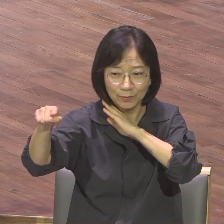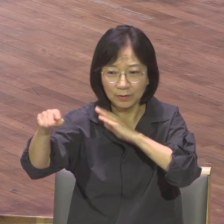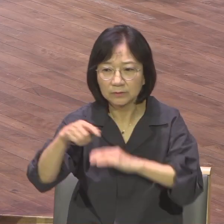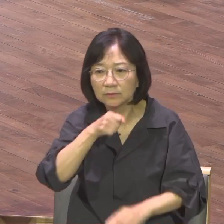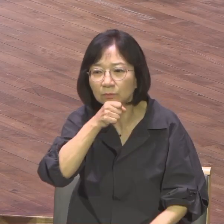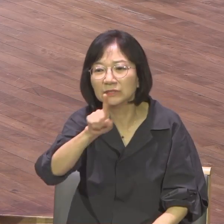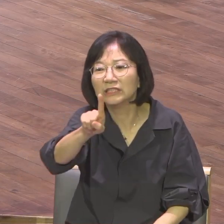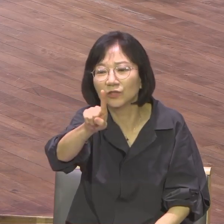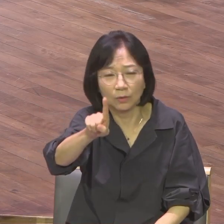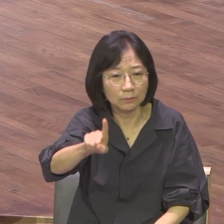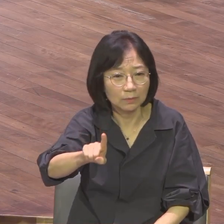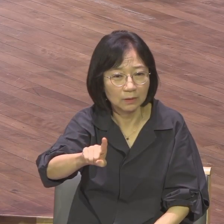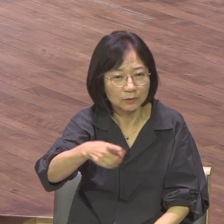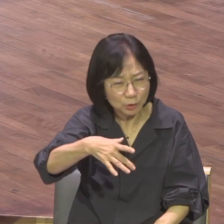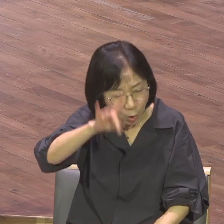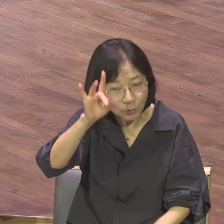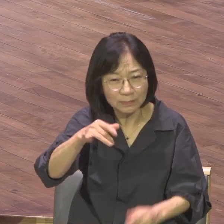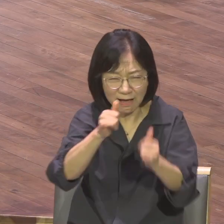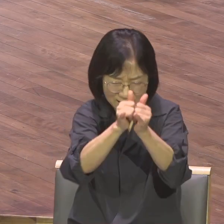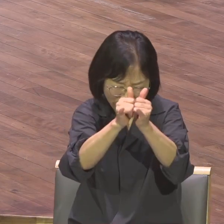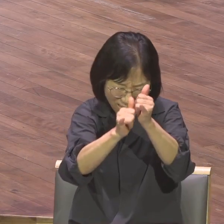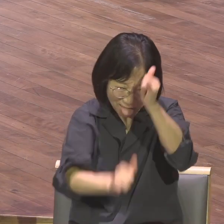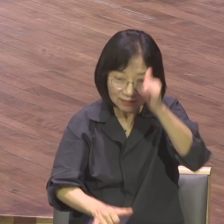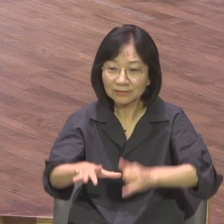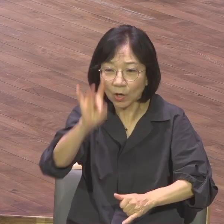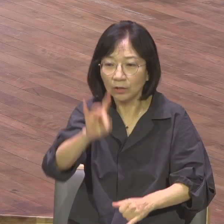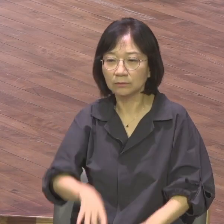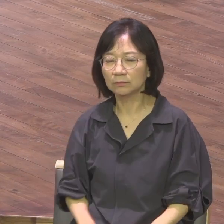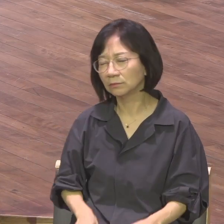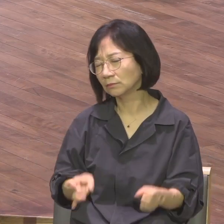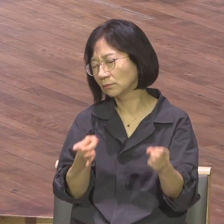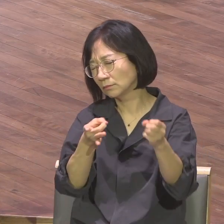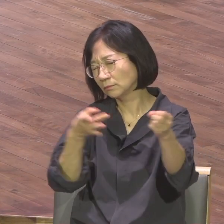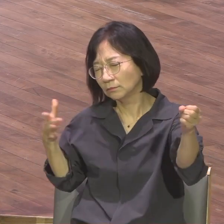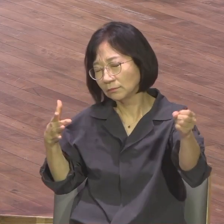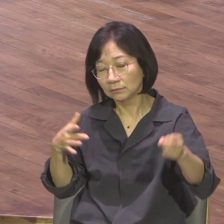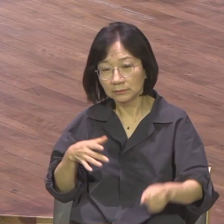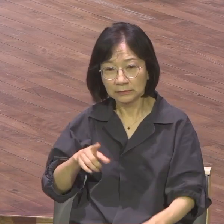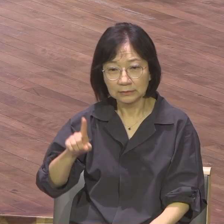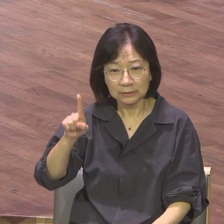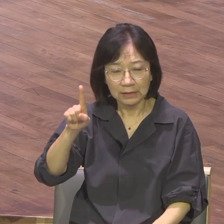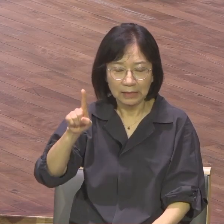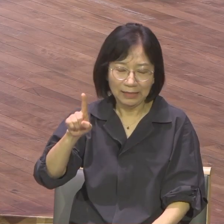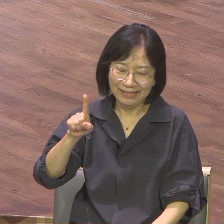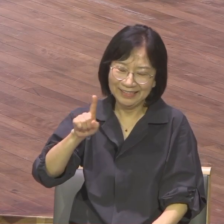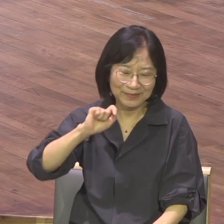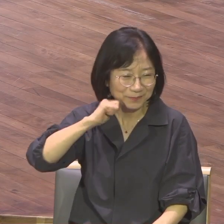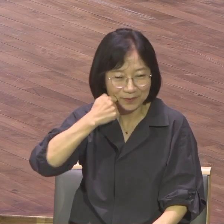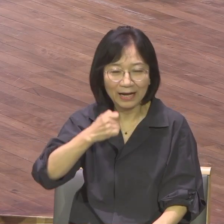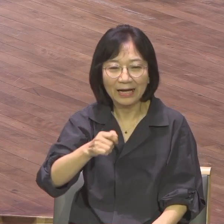역사상 1점이 없었어요 1점이 아무리 눈 감고 싸도 1점은 안 나오거든요 이 선수가 1점을 쏜 거예요